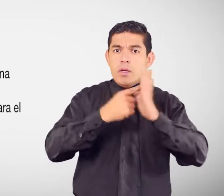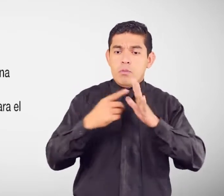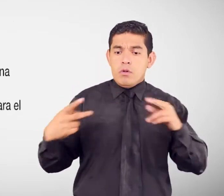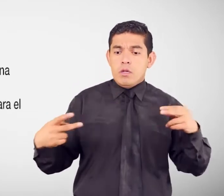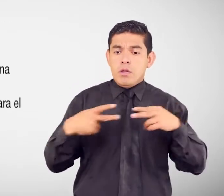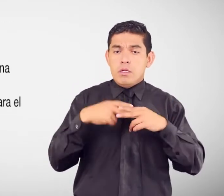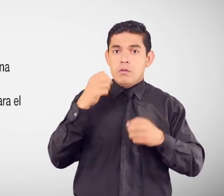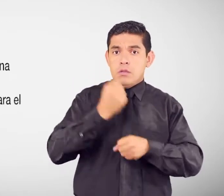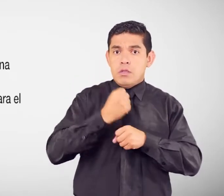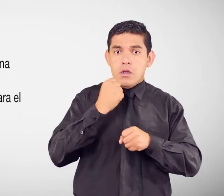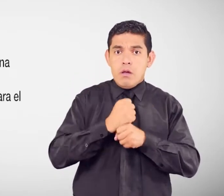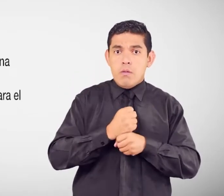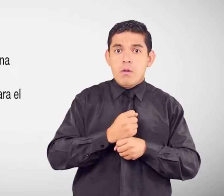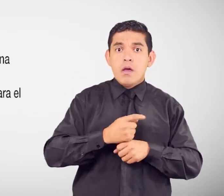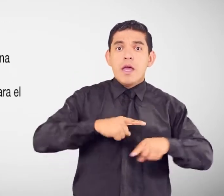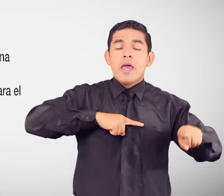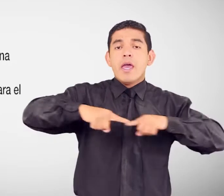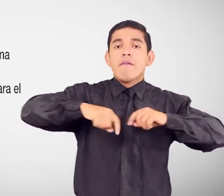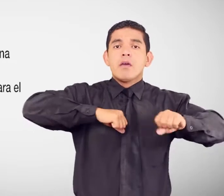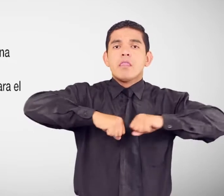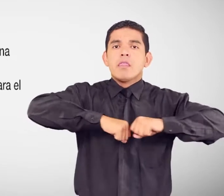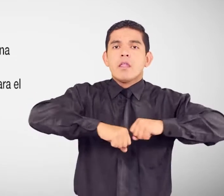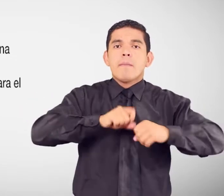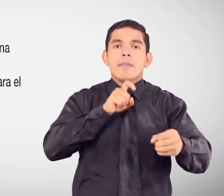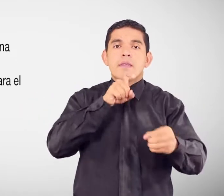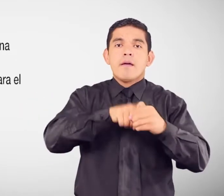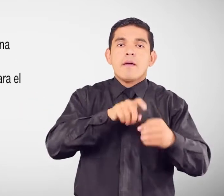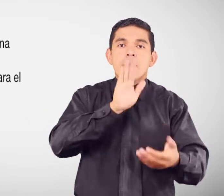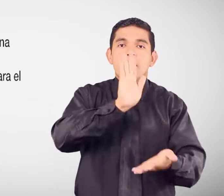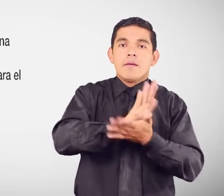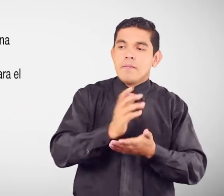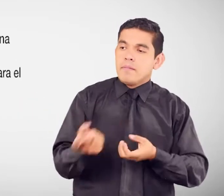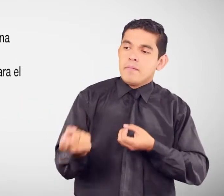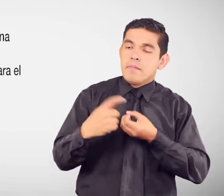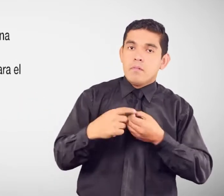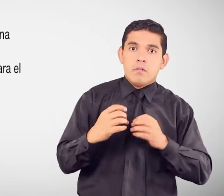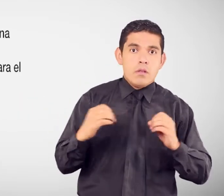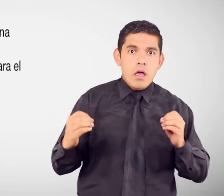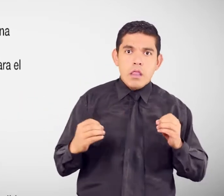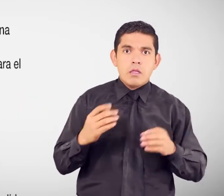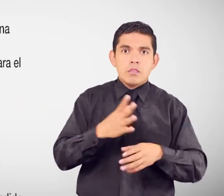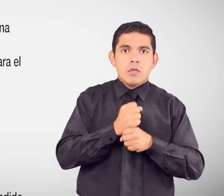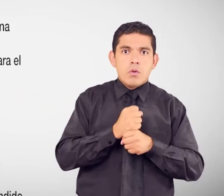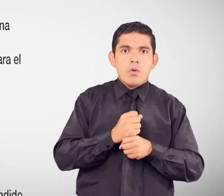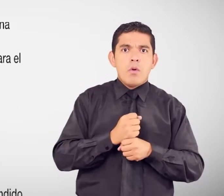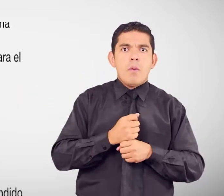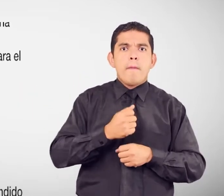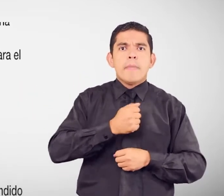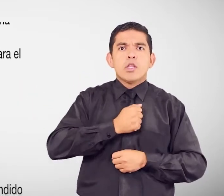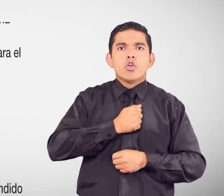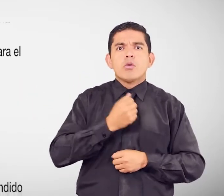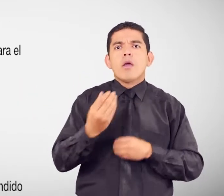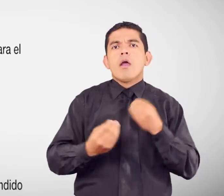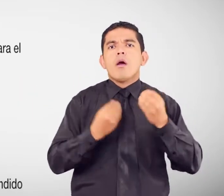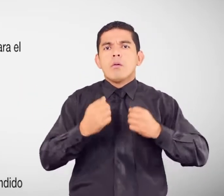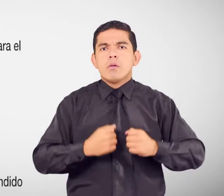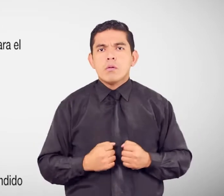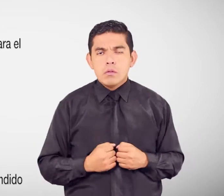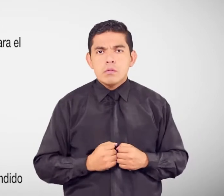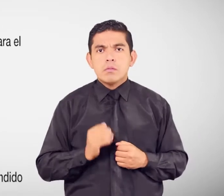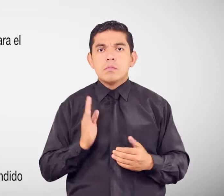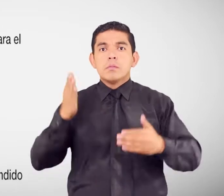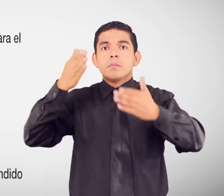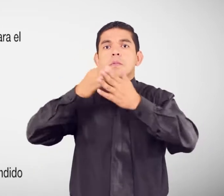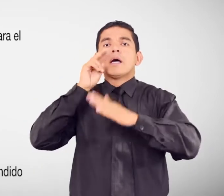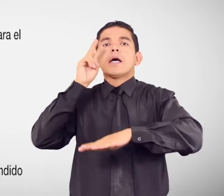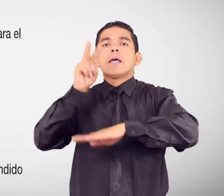No ha realizado El trámite correspondiente Para el seguro patronal ¿Qué debes hacer? Debes acercarte A la inspectoría Del